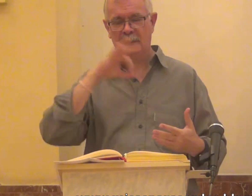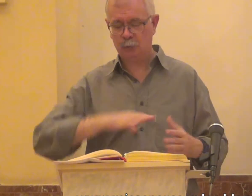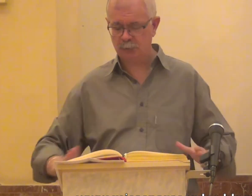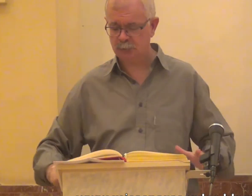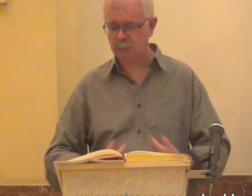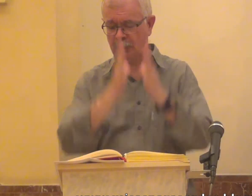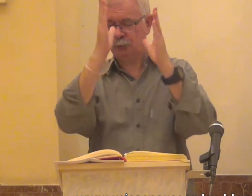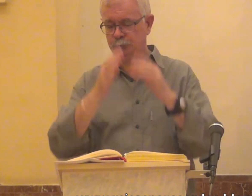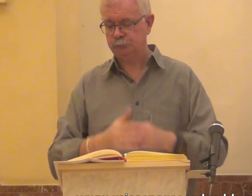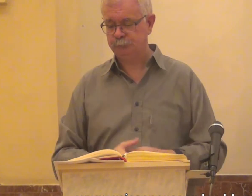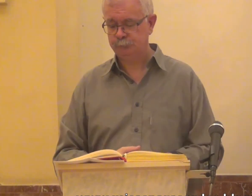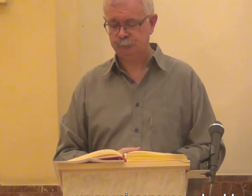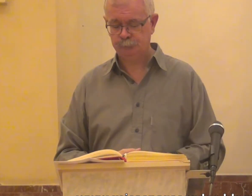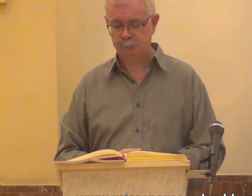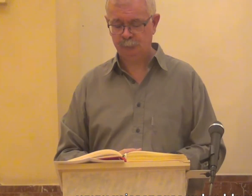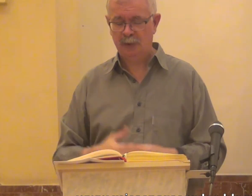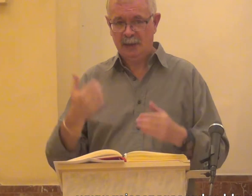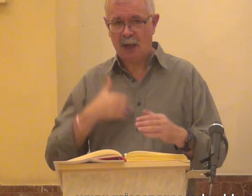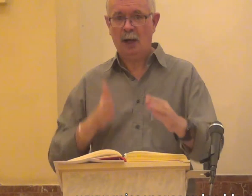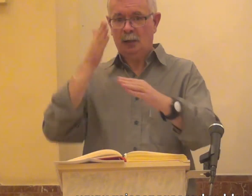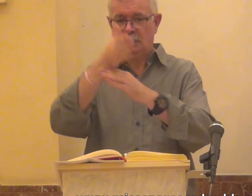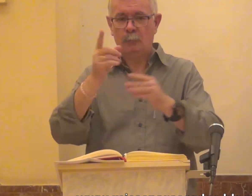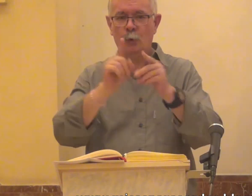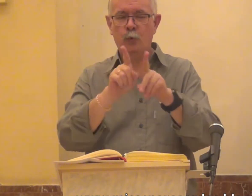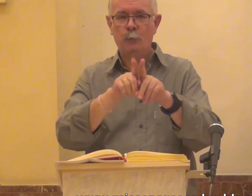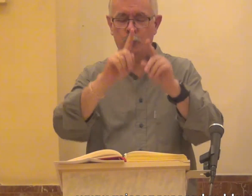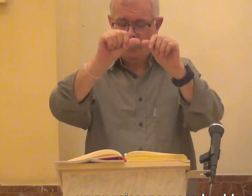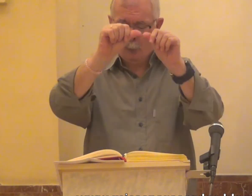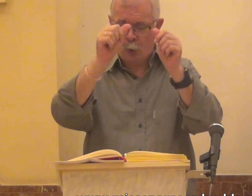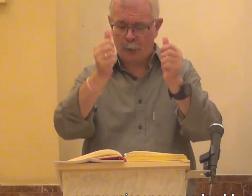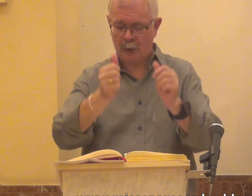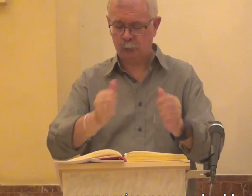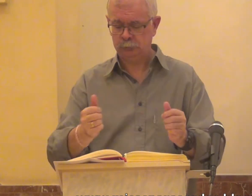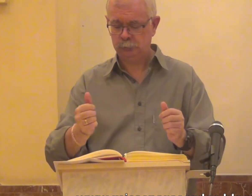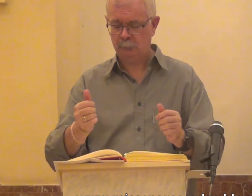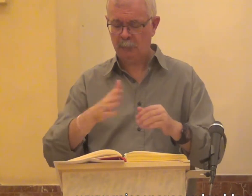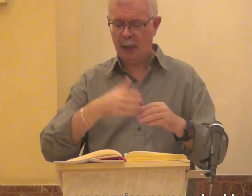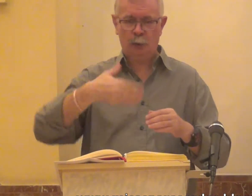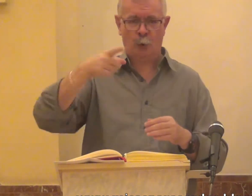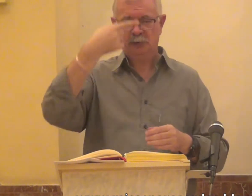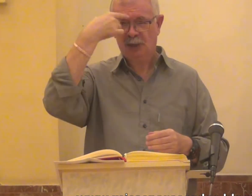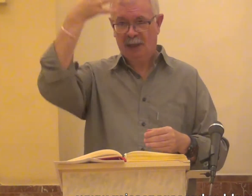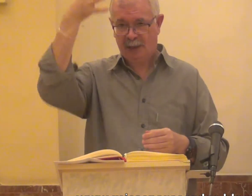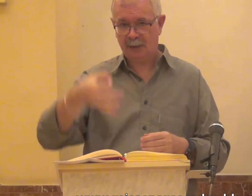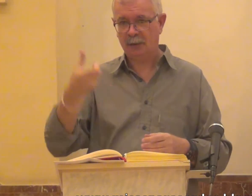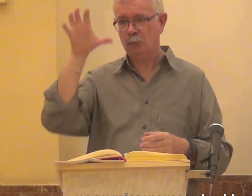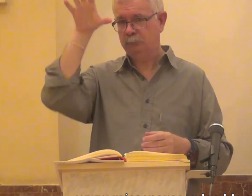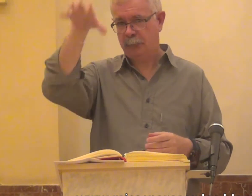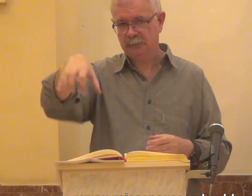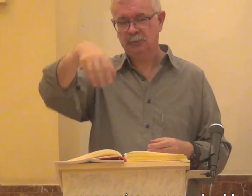entre tanta lucha con la alegría del Espíritu Santo Así llegasteis ser un modelo para todos